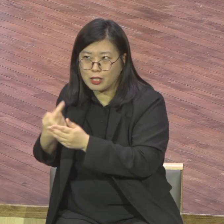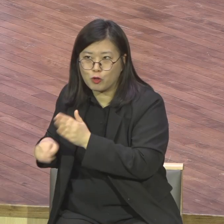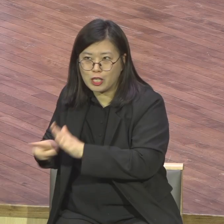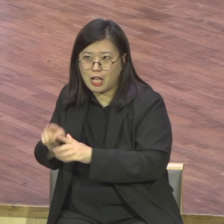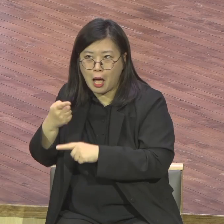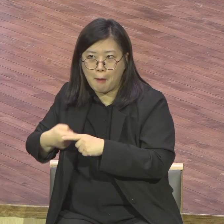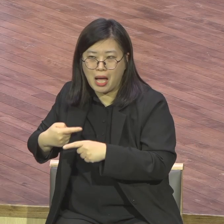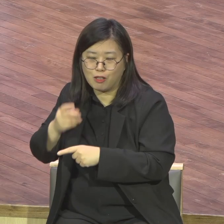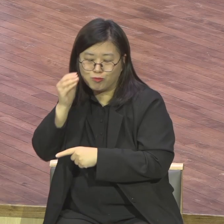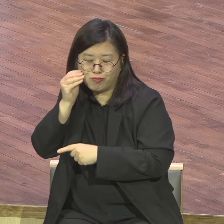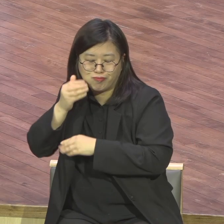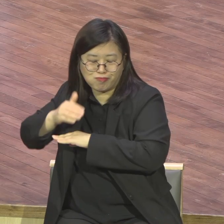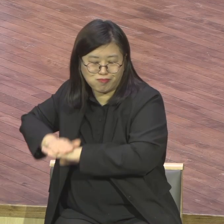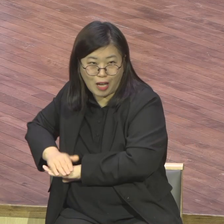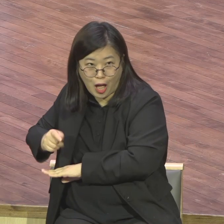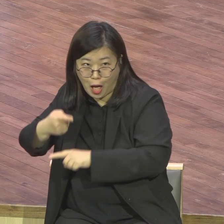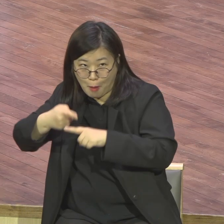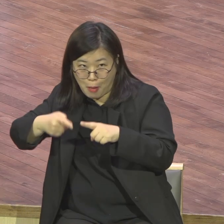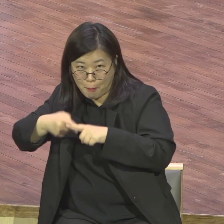바쳤다고 안 바친 거 아니에요. 바쳤어요.